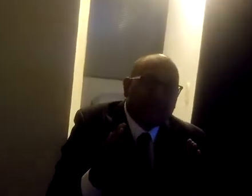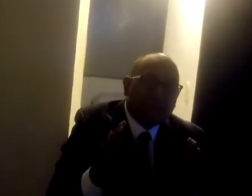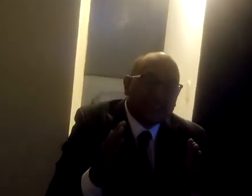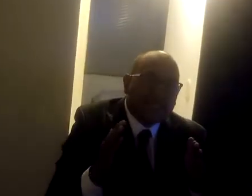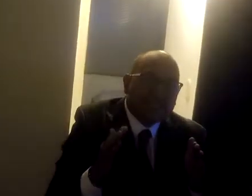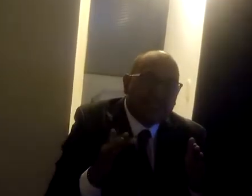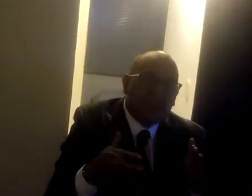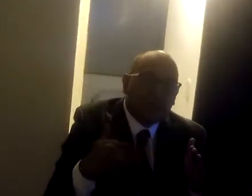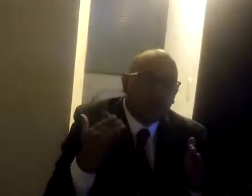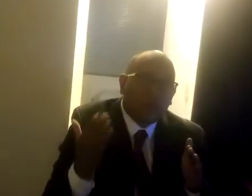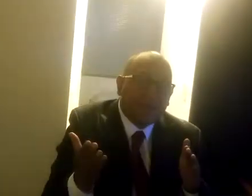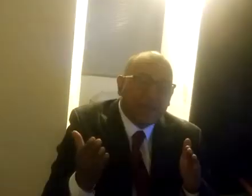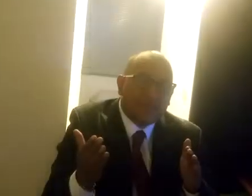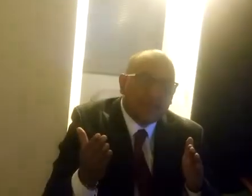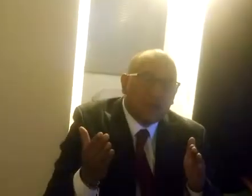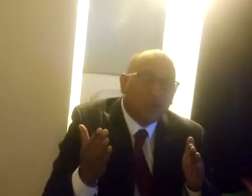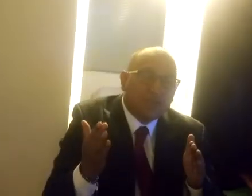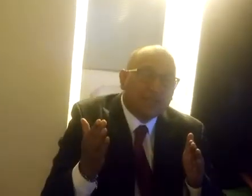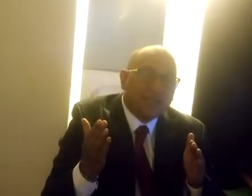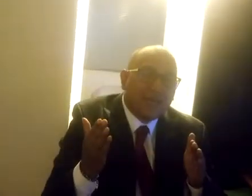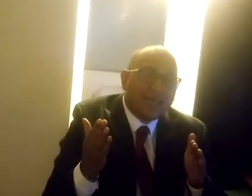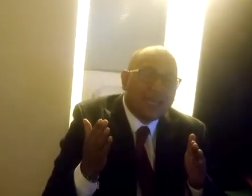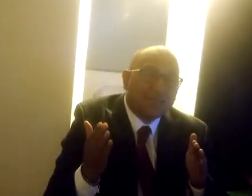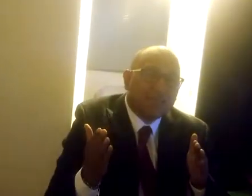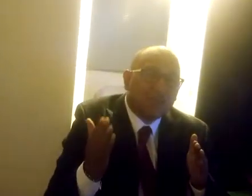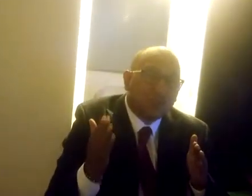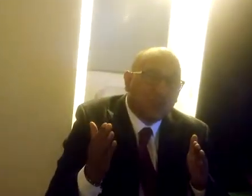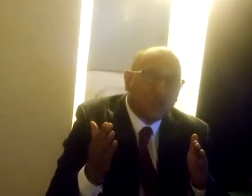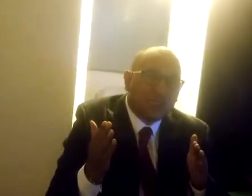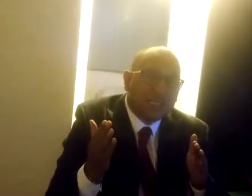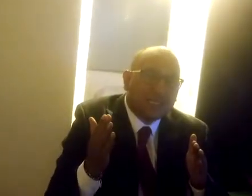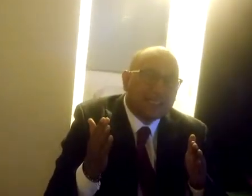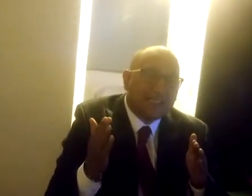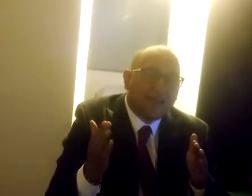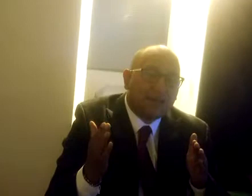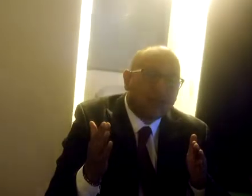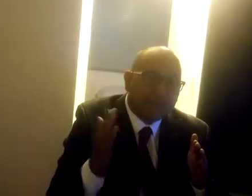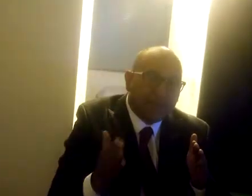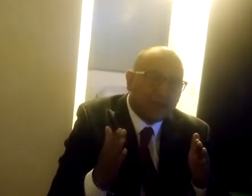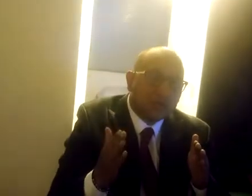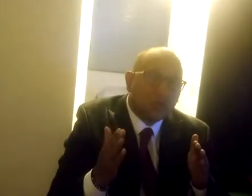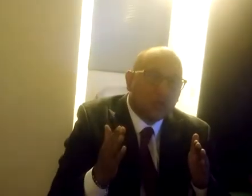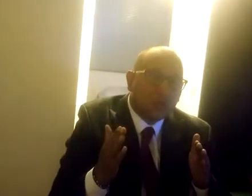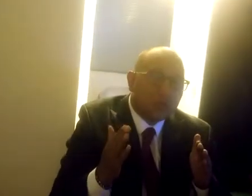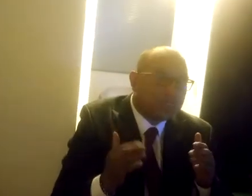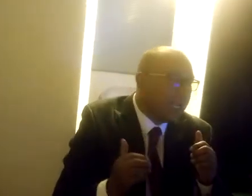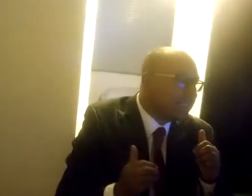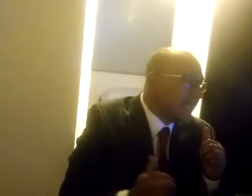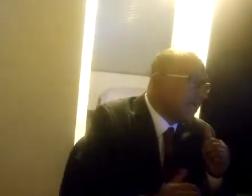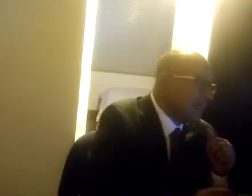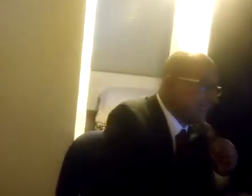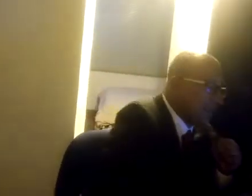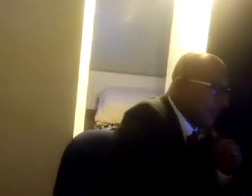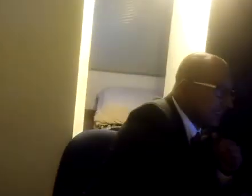pertenecer a la Unión Europea ocasionaba la disminución y le quitaban los empleos como tal a este país.